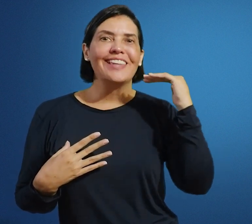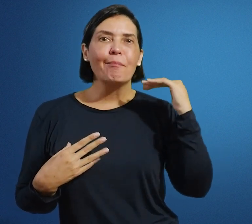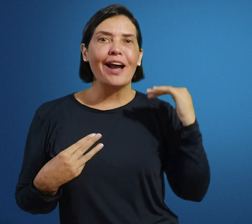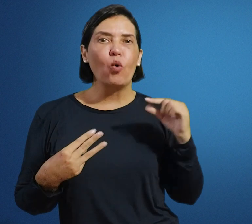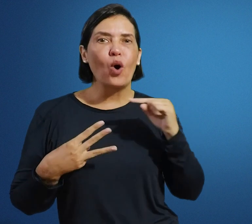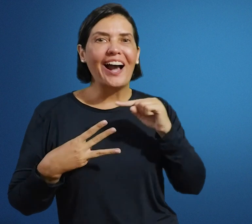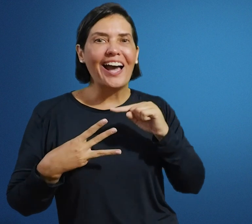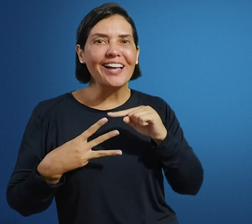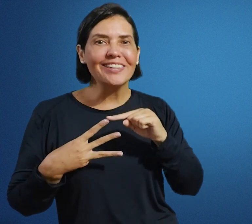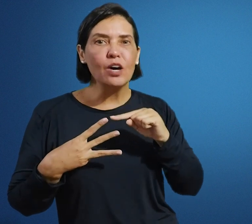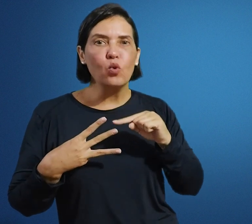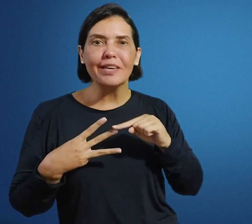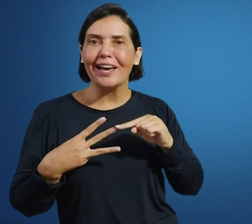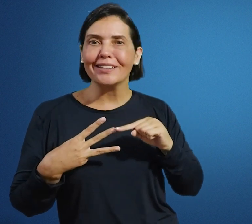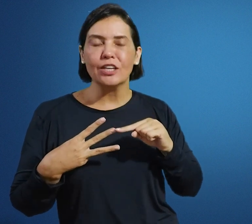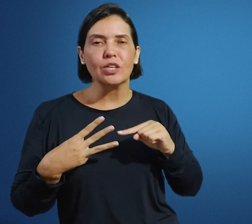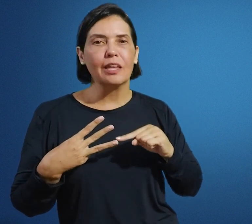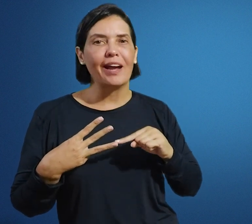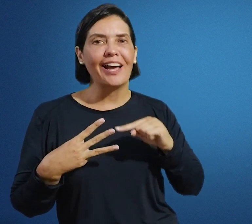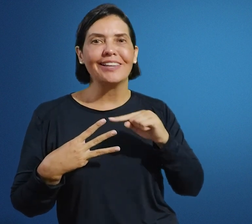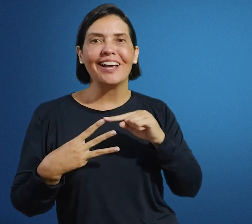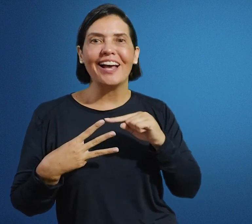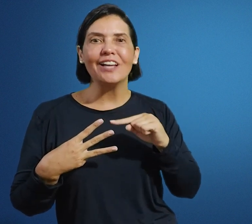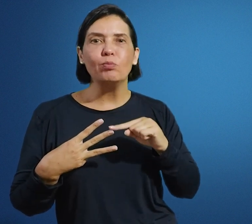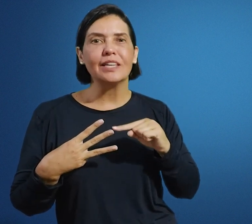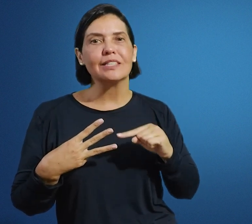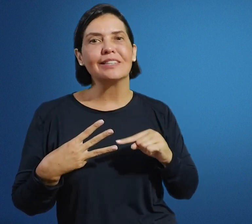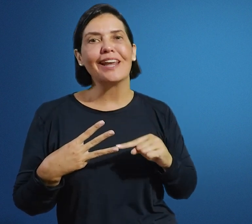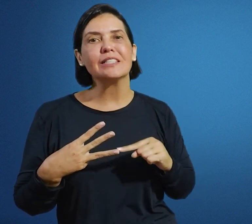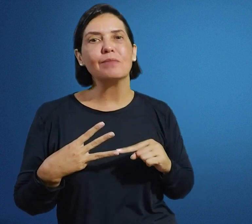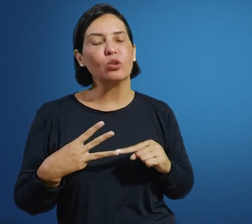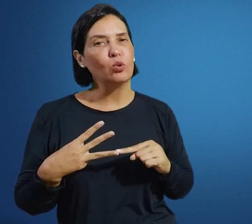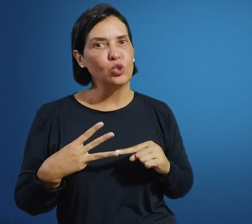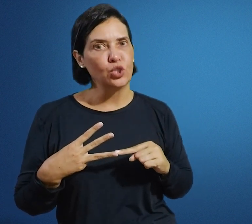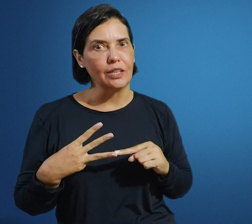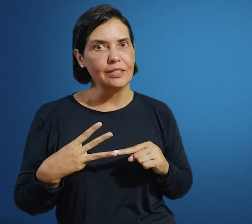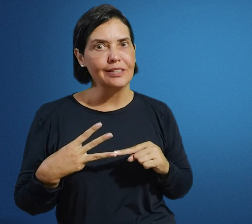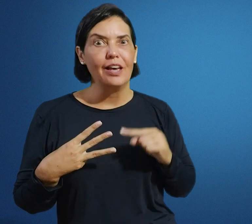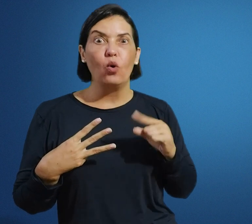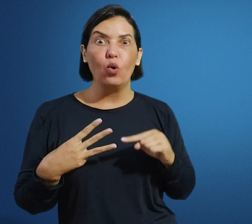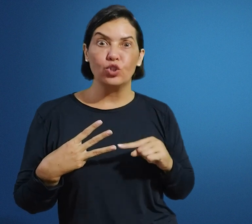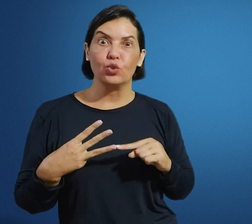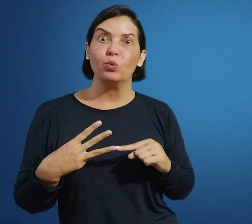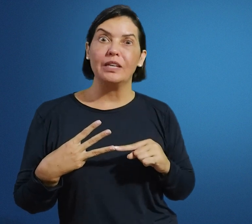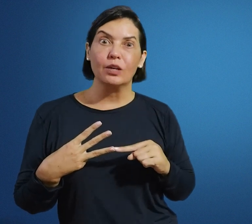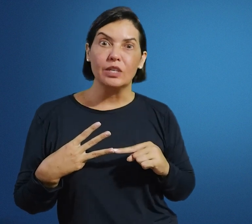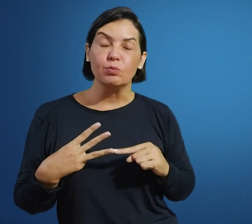demarcou cada uma, e a característica demarcada em cada uma dessas três metodologias. Hoje, o bilinguismo,